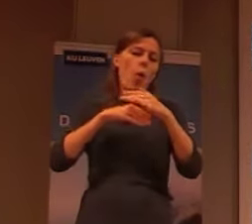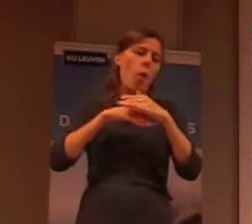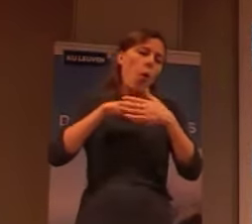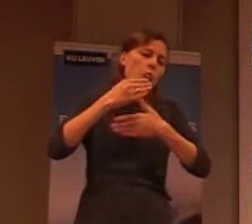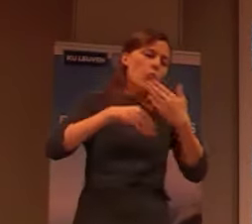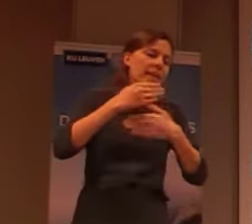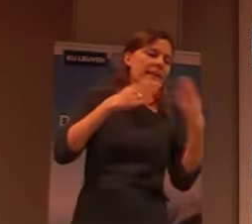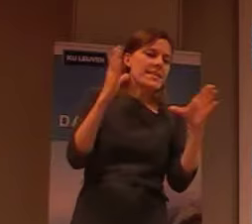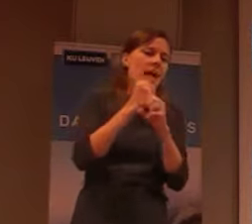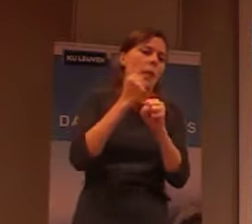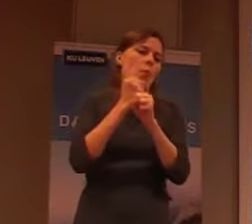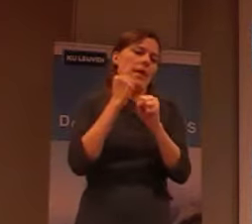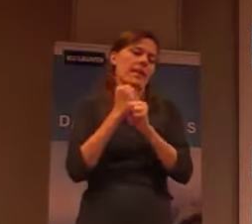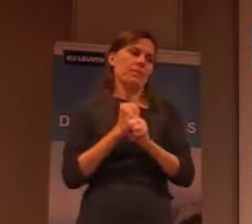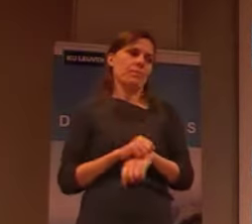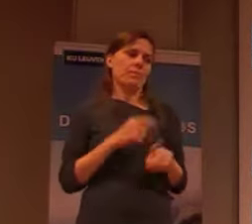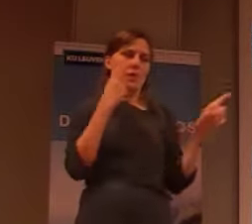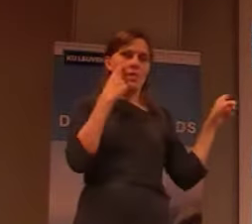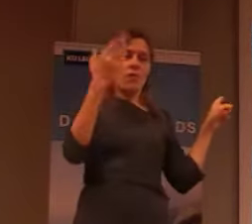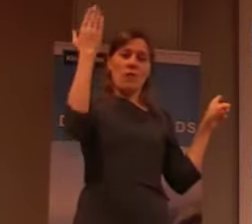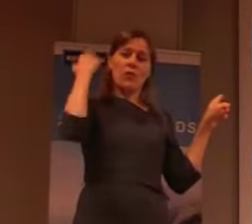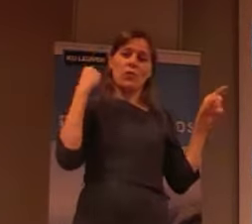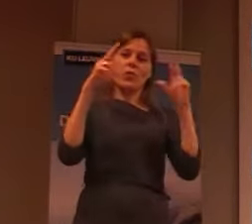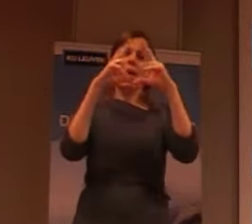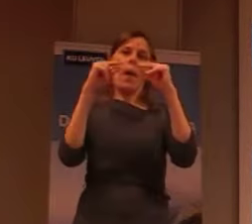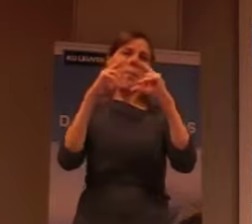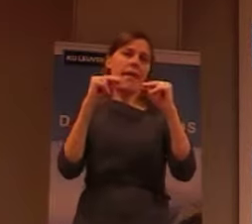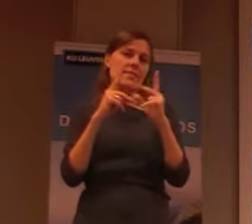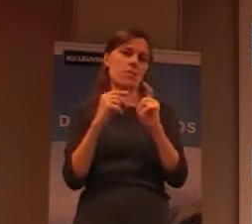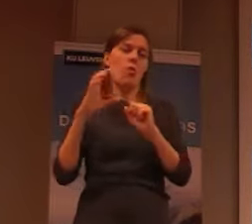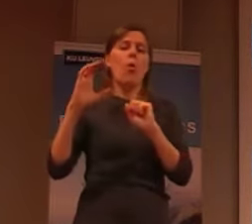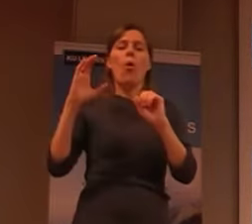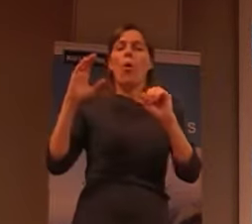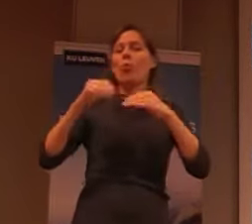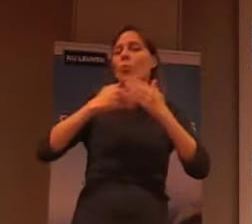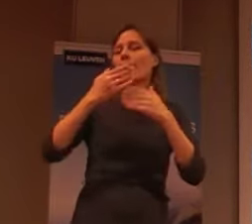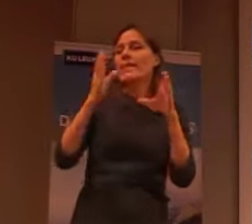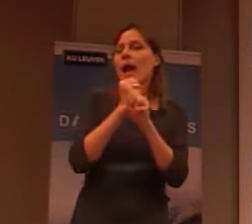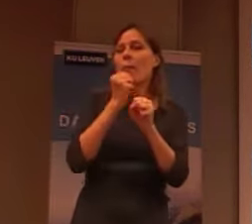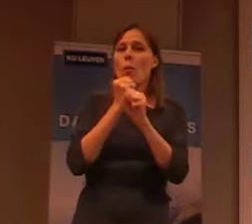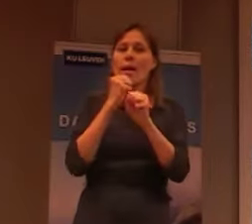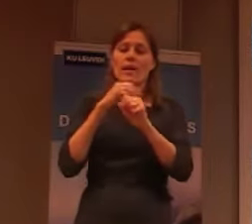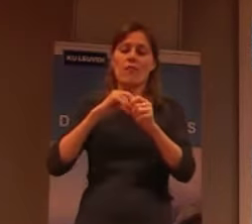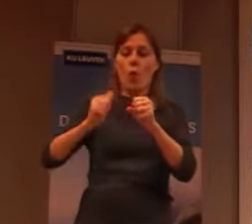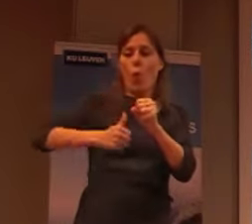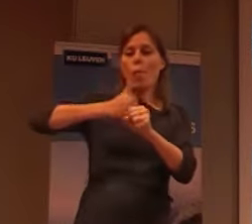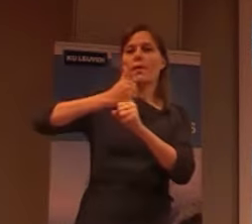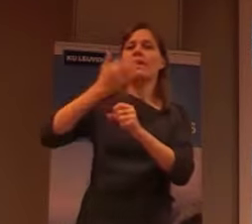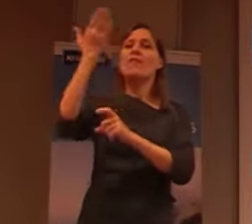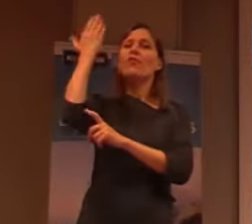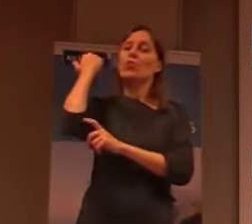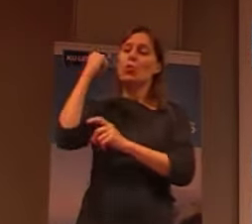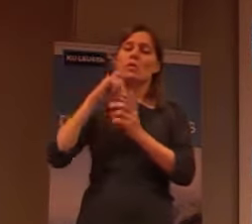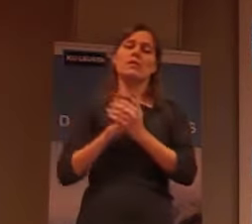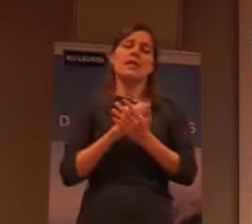inderdaad, een centrum opgericht voor professionele activiteiten. eigenlijk, met Libra, konden